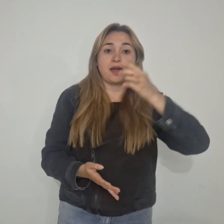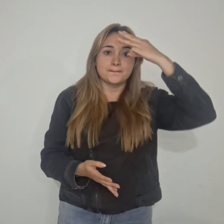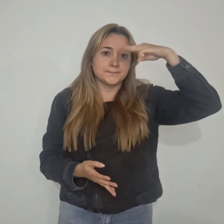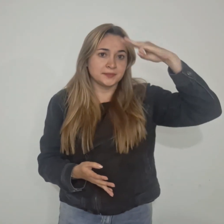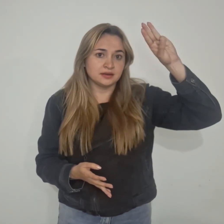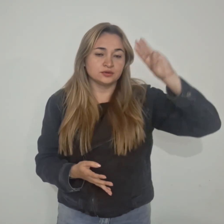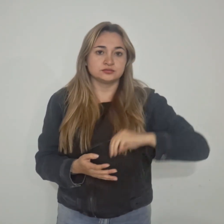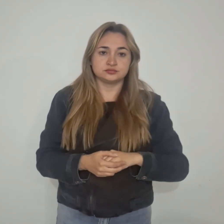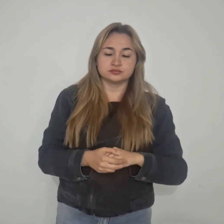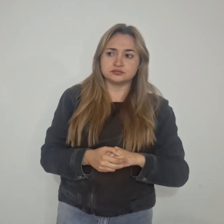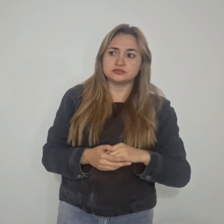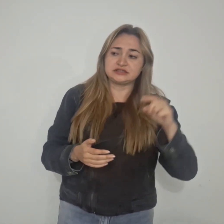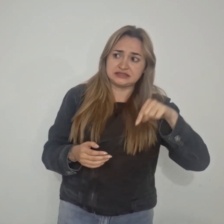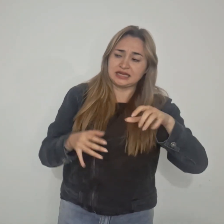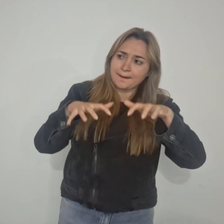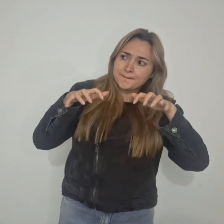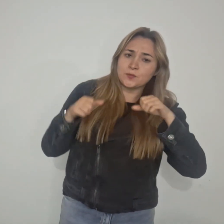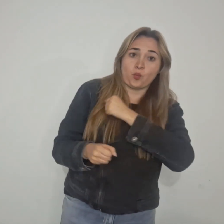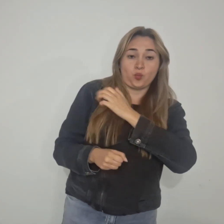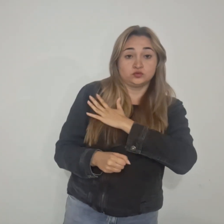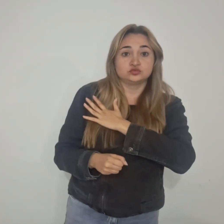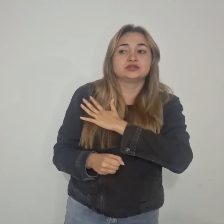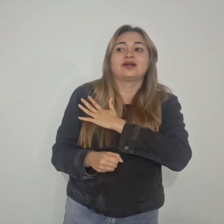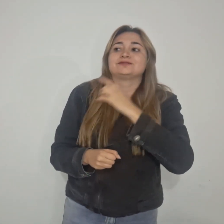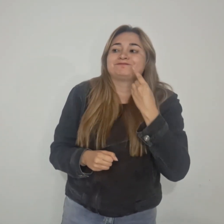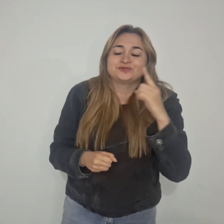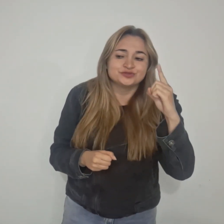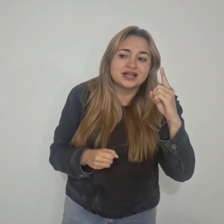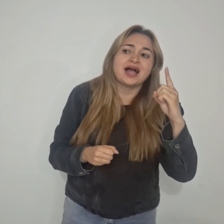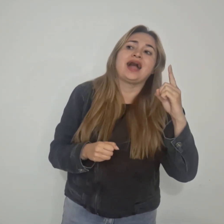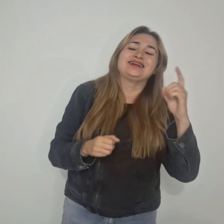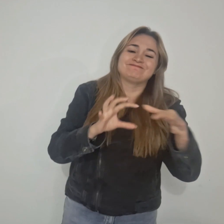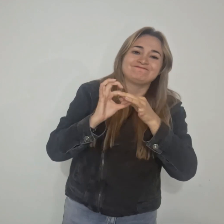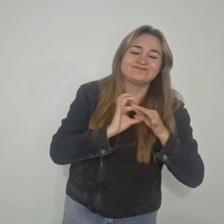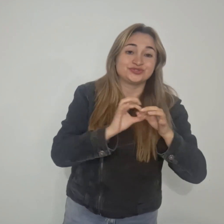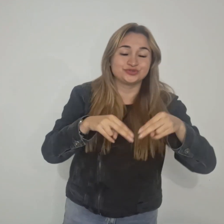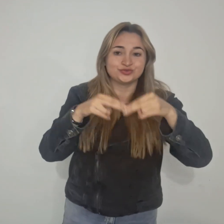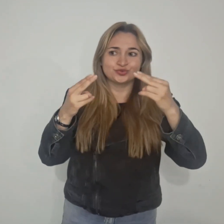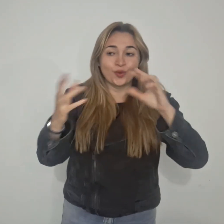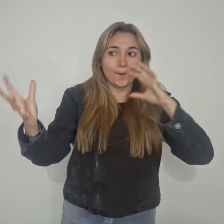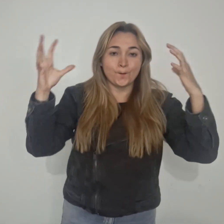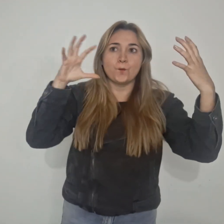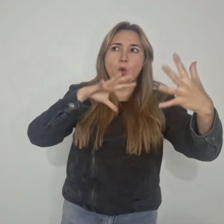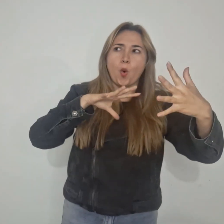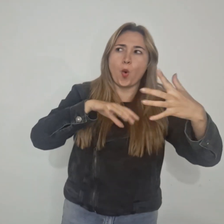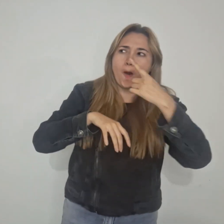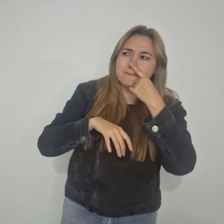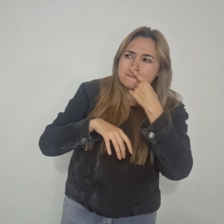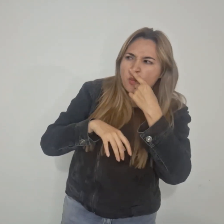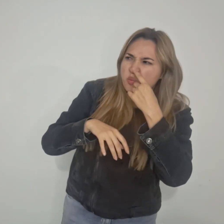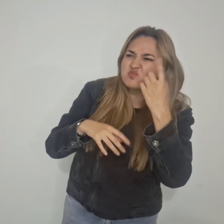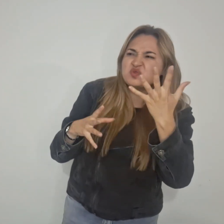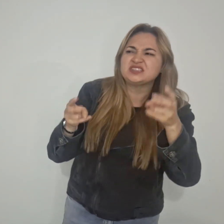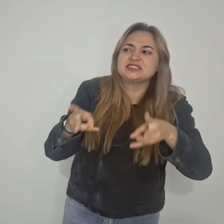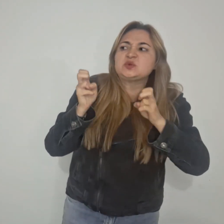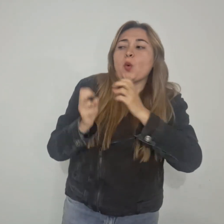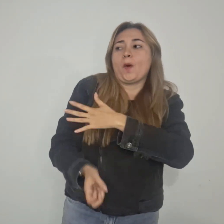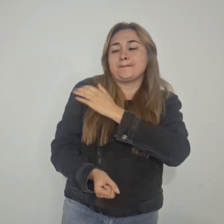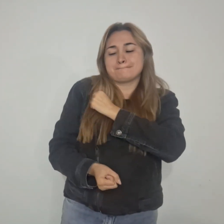Este encuentro es una oportunidad única para conectar a Tunja con el mundo y explorar nuevas oportunidades de cooperación